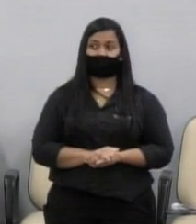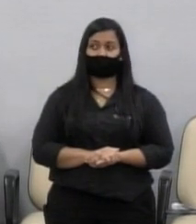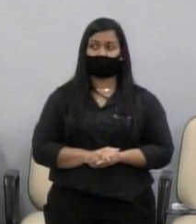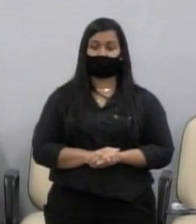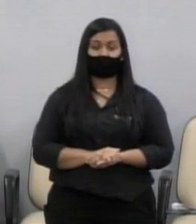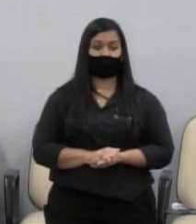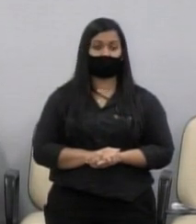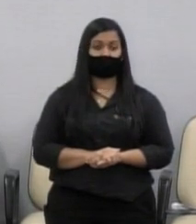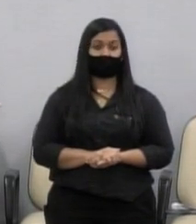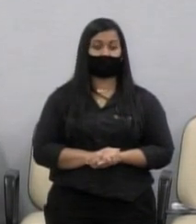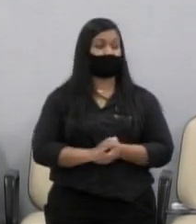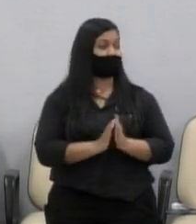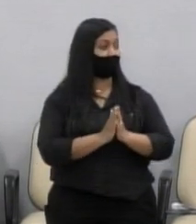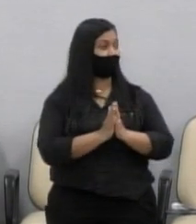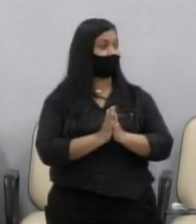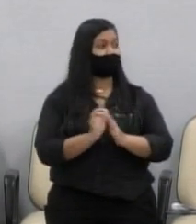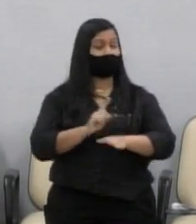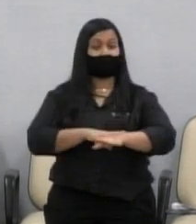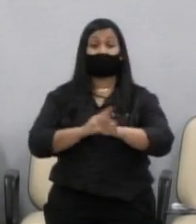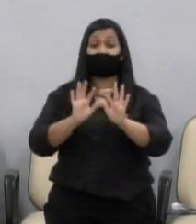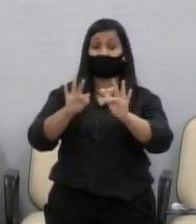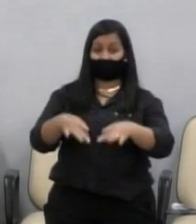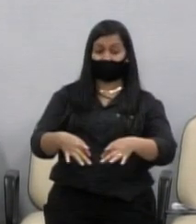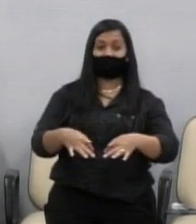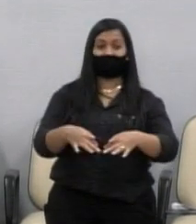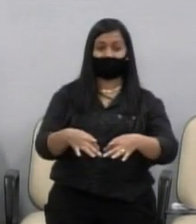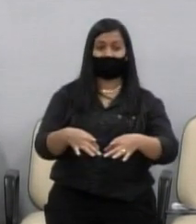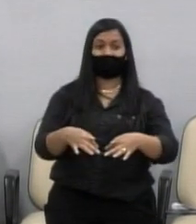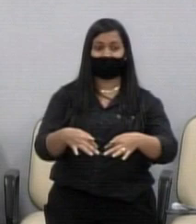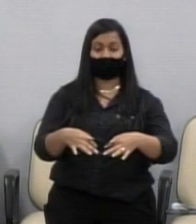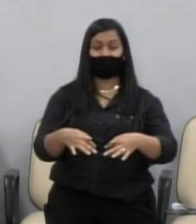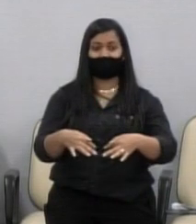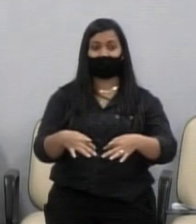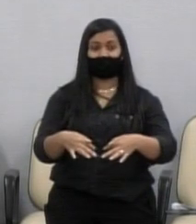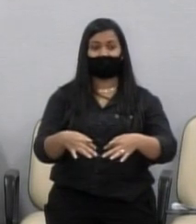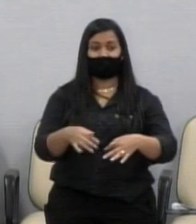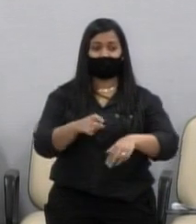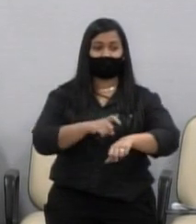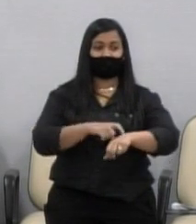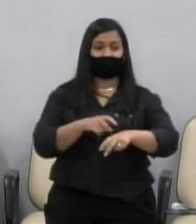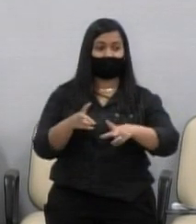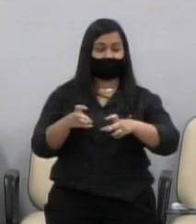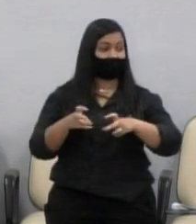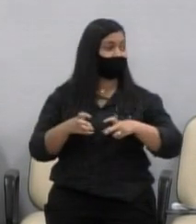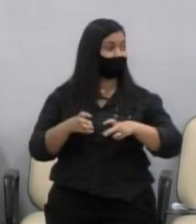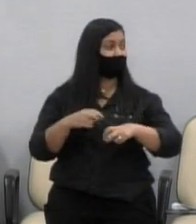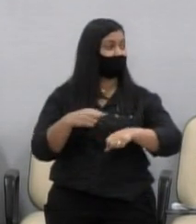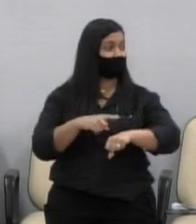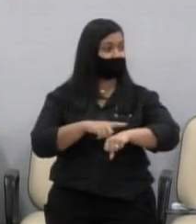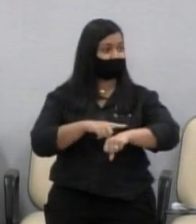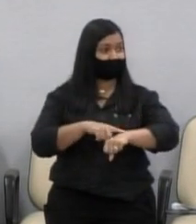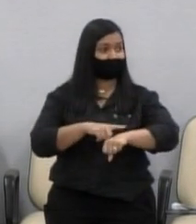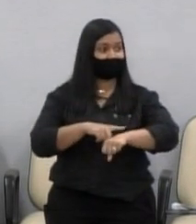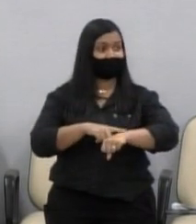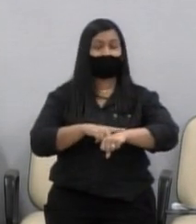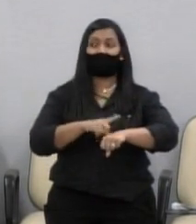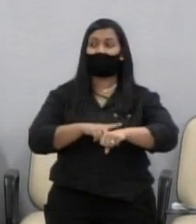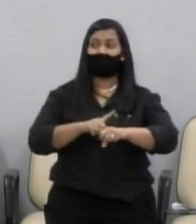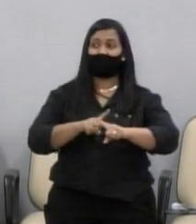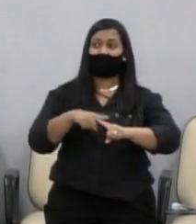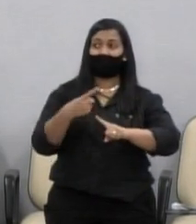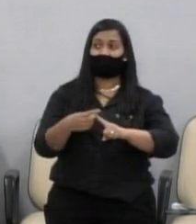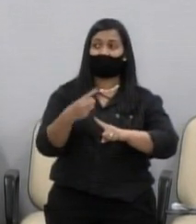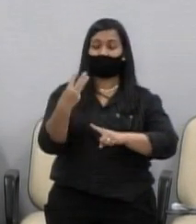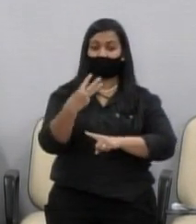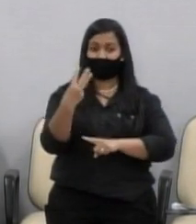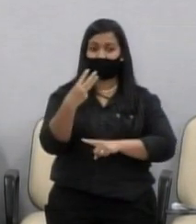Para encerrar, nós já demos, o senhor, é que o senhor não percebeu, a gente já está dado o tempo normal, acho que é a terceira